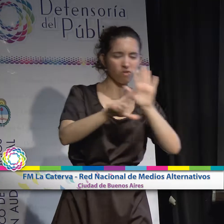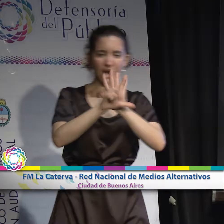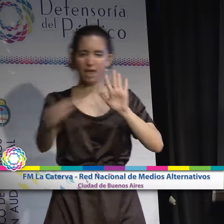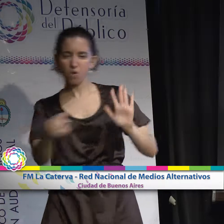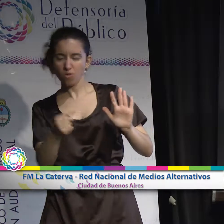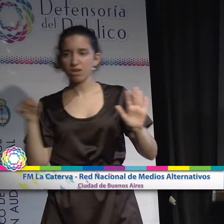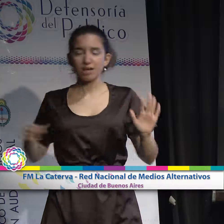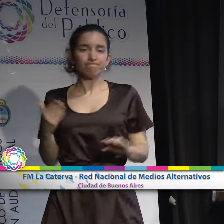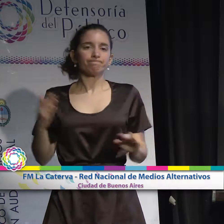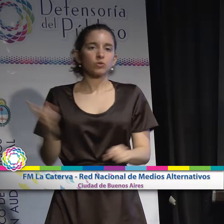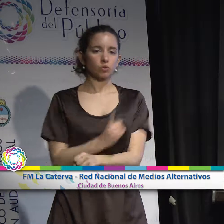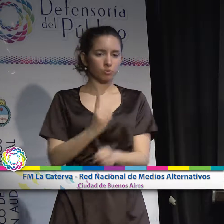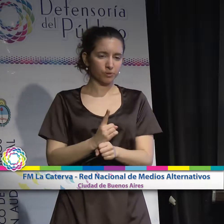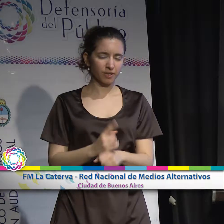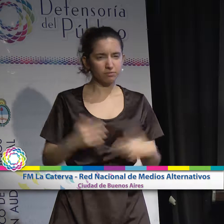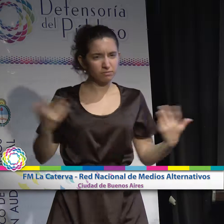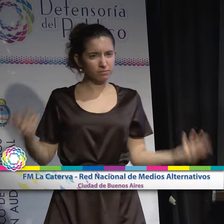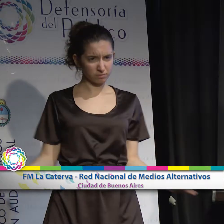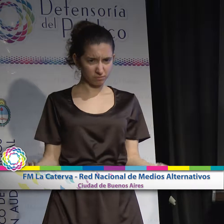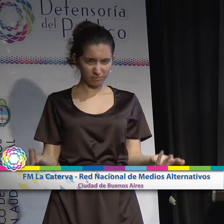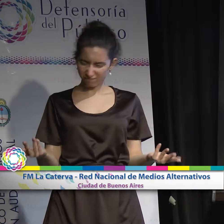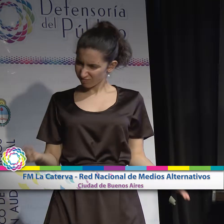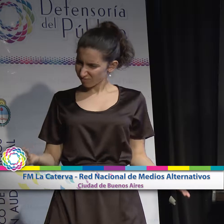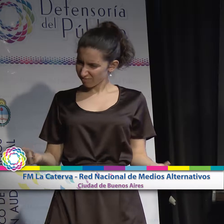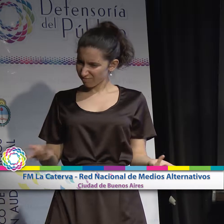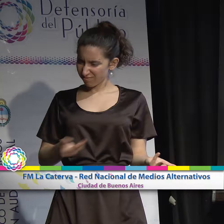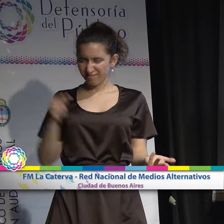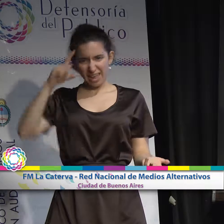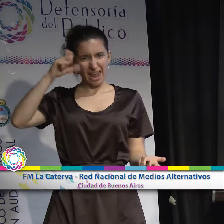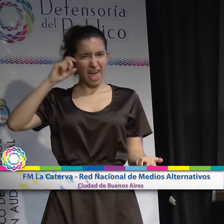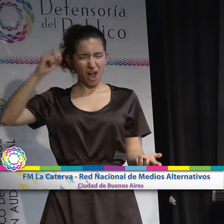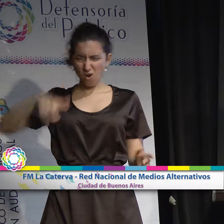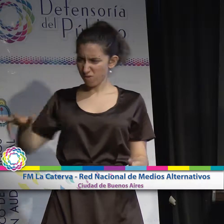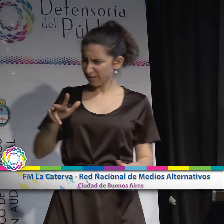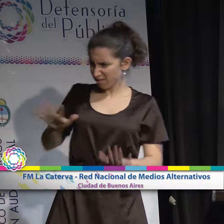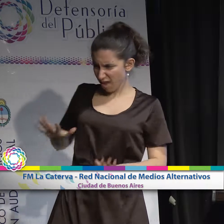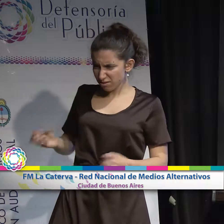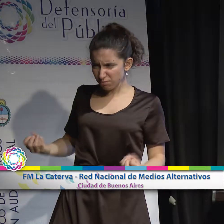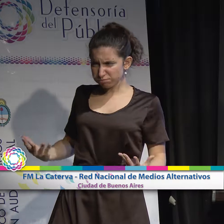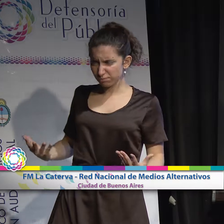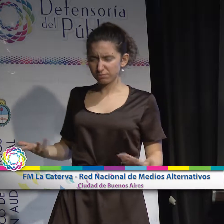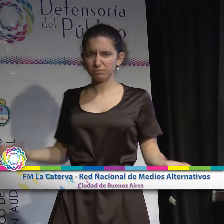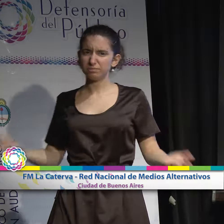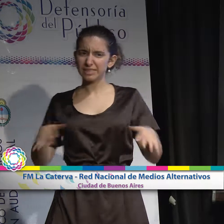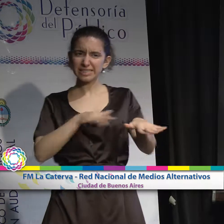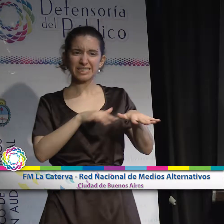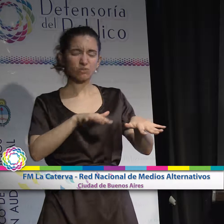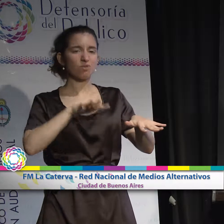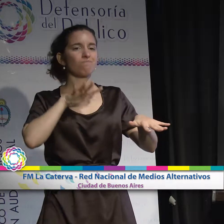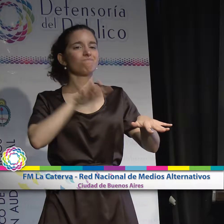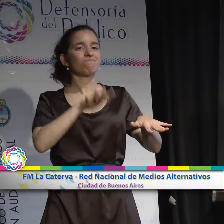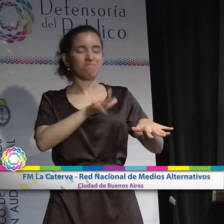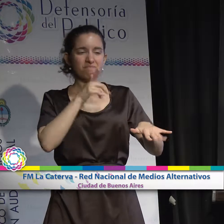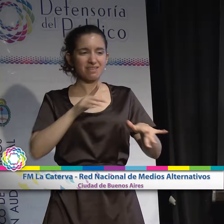el ente no puede intervenir. Es notable la coincidencia de la respuesta de Enacom ante este conflicto que trata de disfrazar de